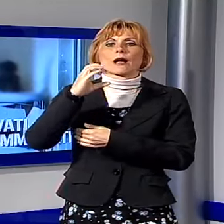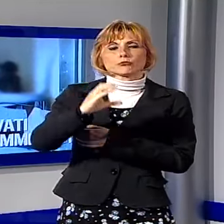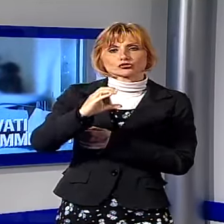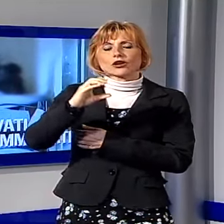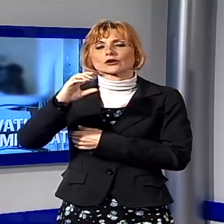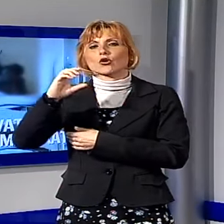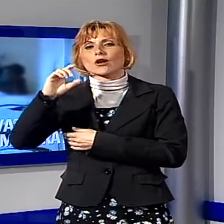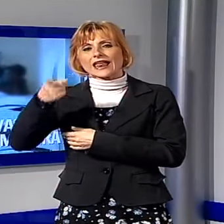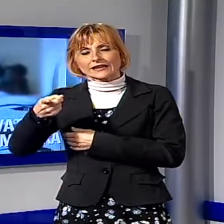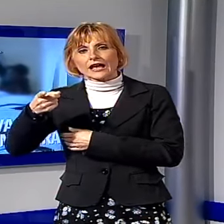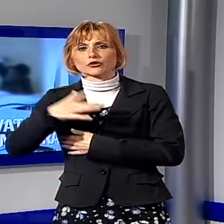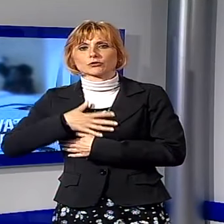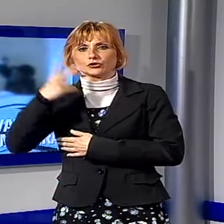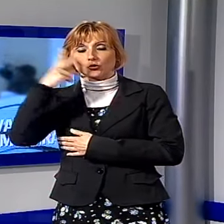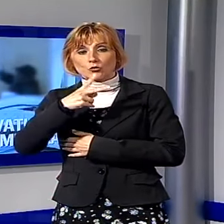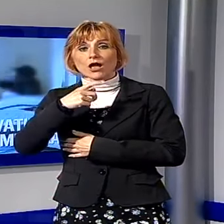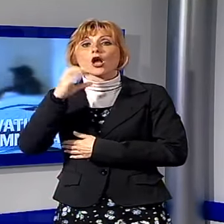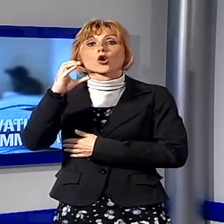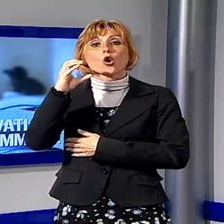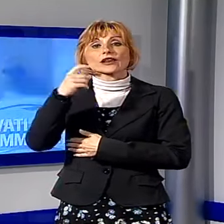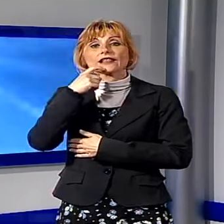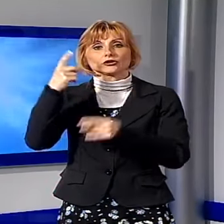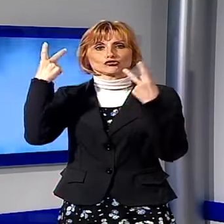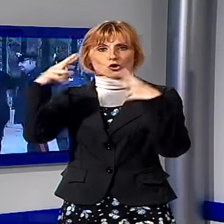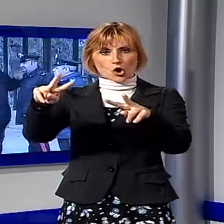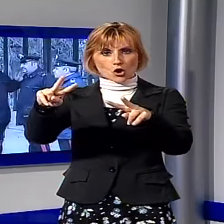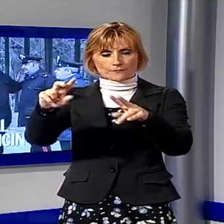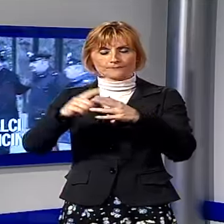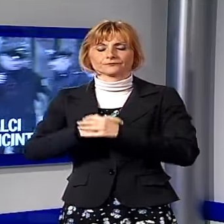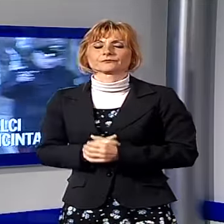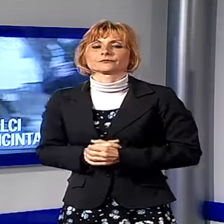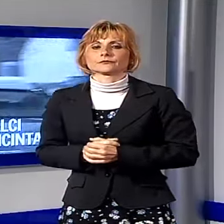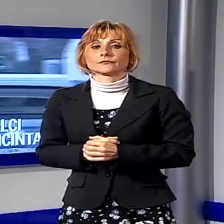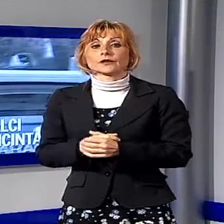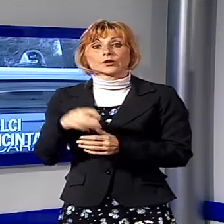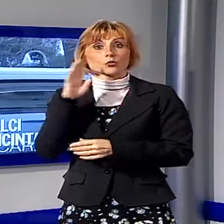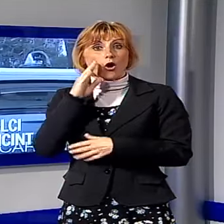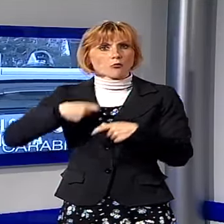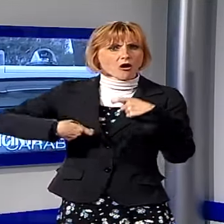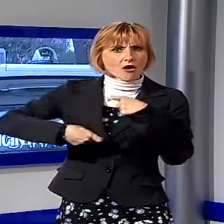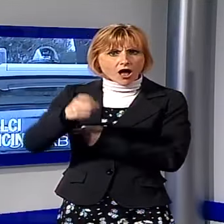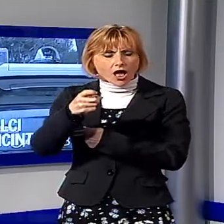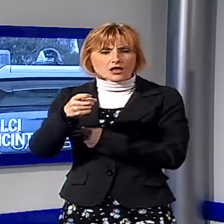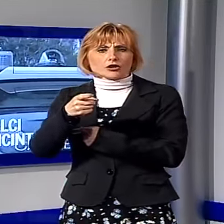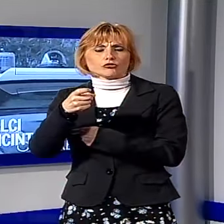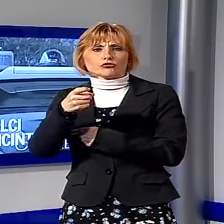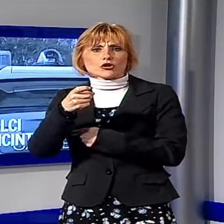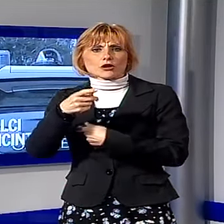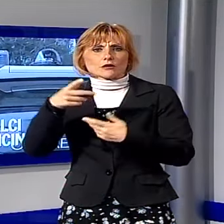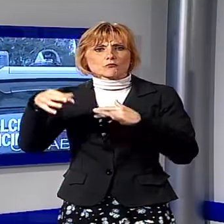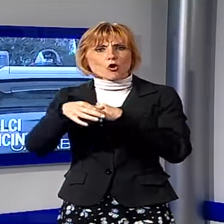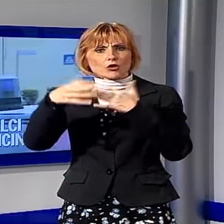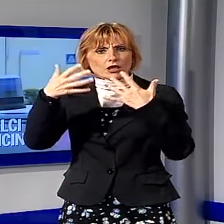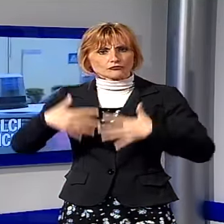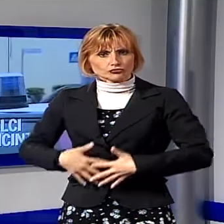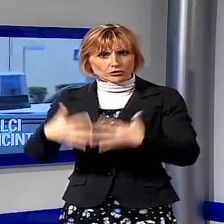il sindaco di Coreglia dice no a nuove accoglienze. Prende a calci la moglie incinta, è accaduto all'insediamento